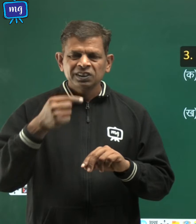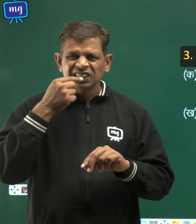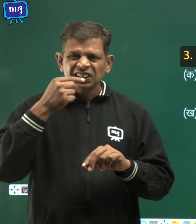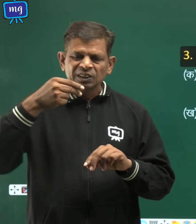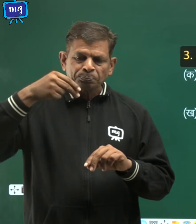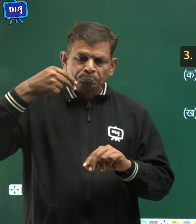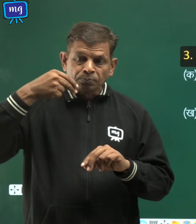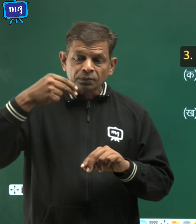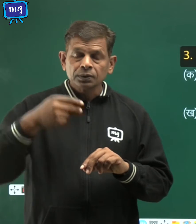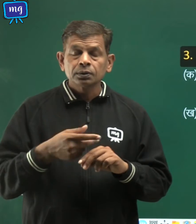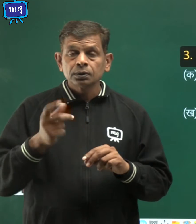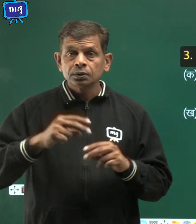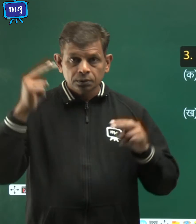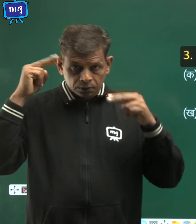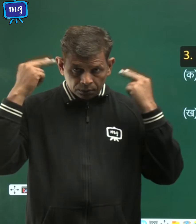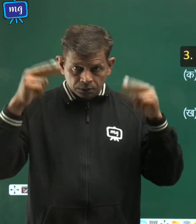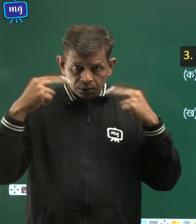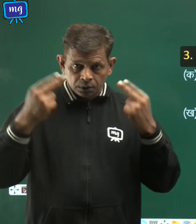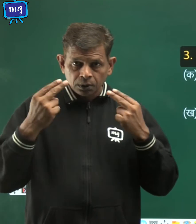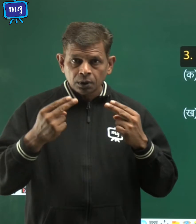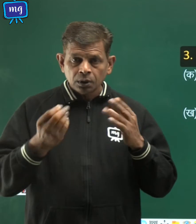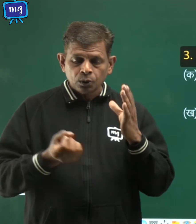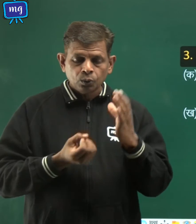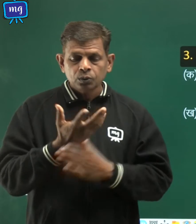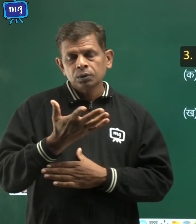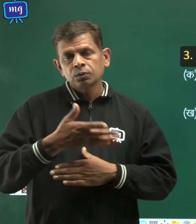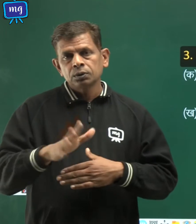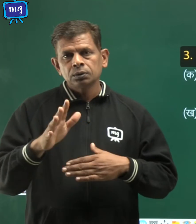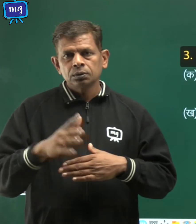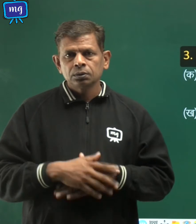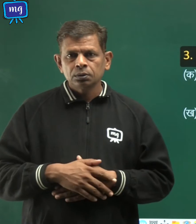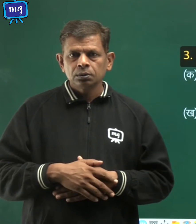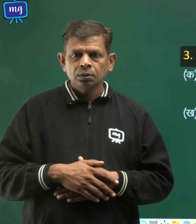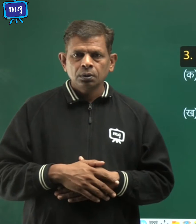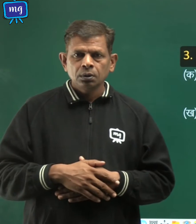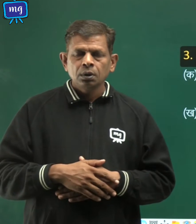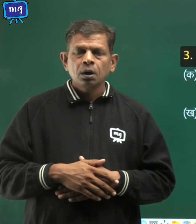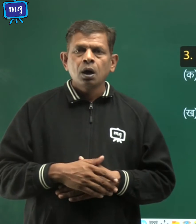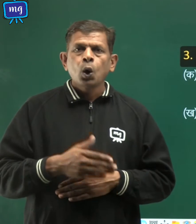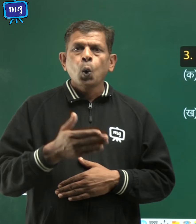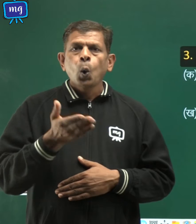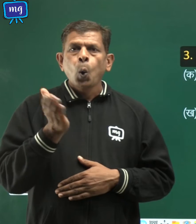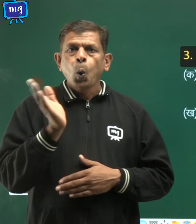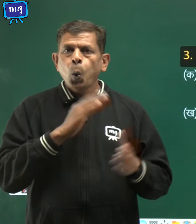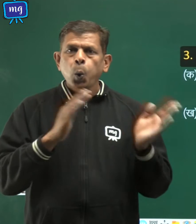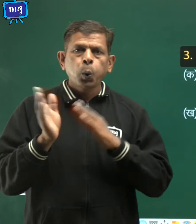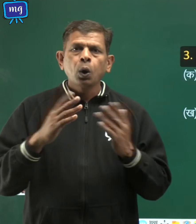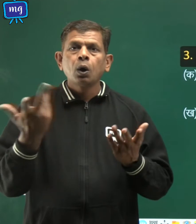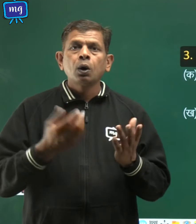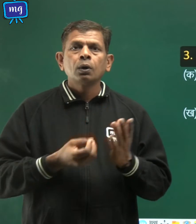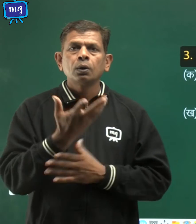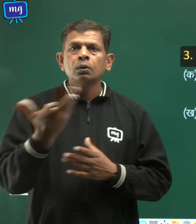कारण उत्पन होती है पवन क्यों उत्पन होती है बच्चों?